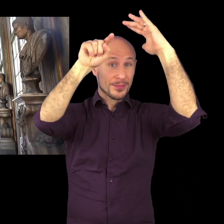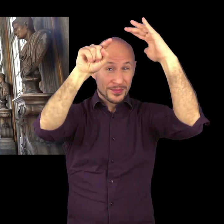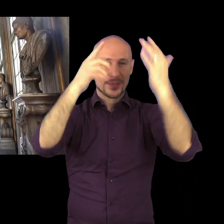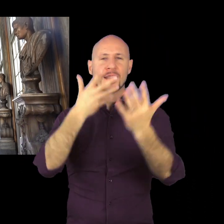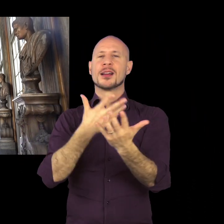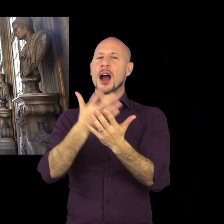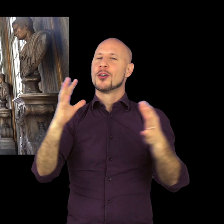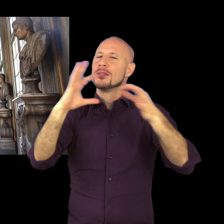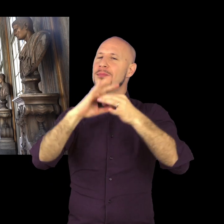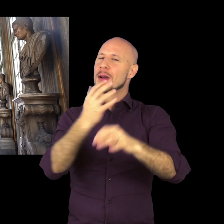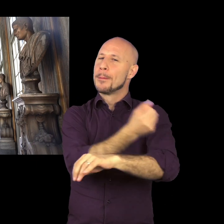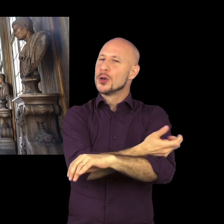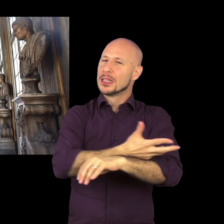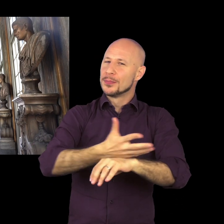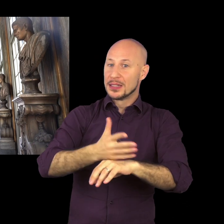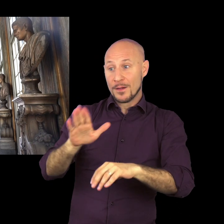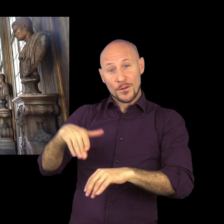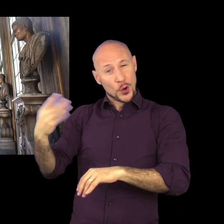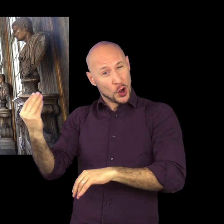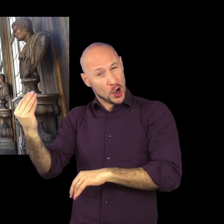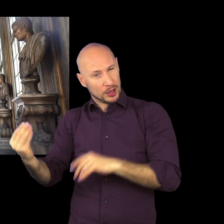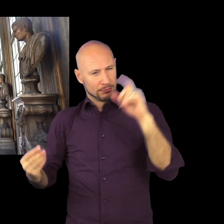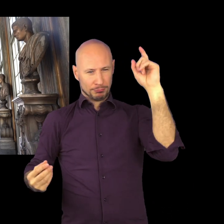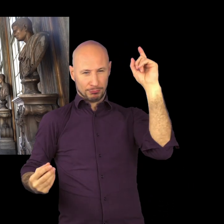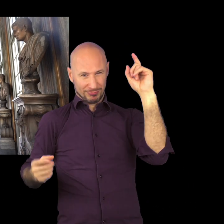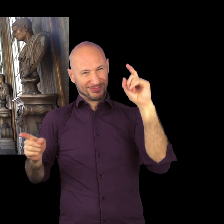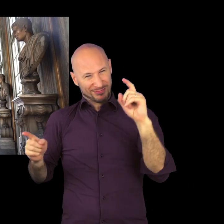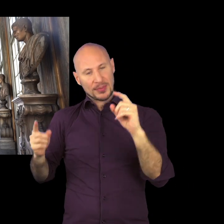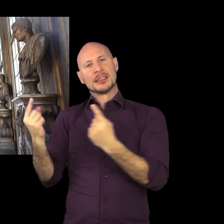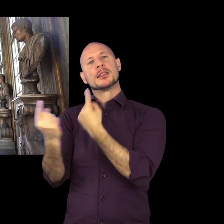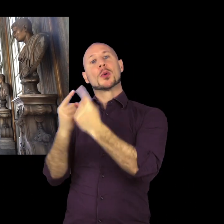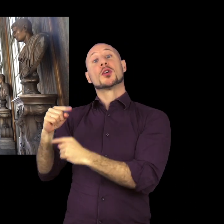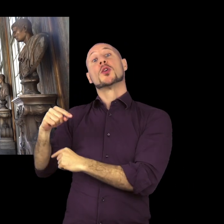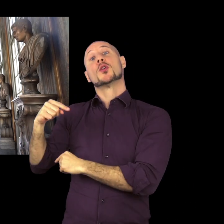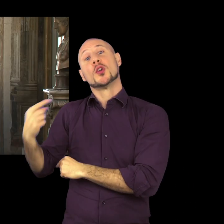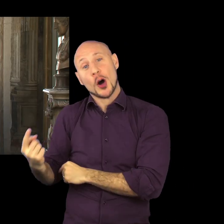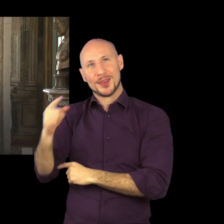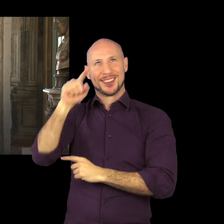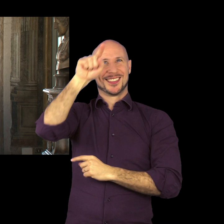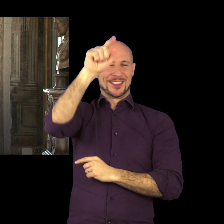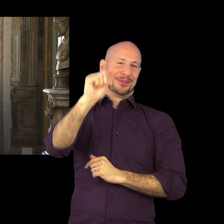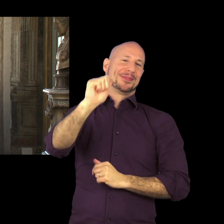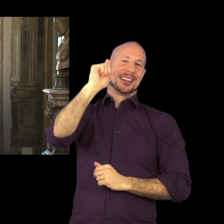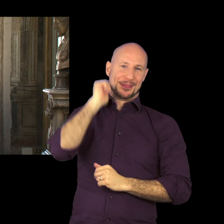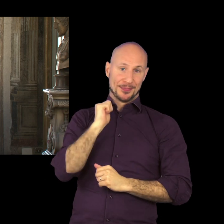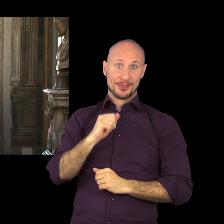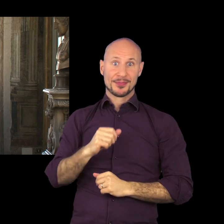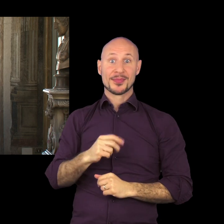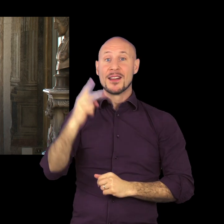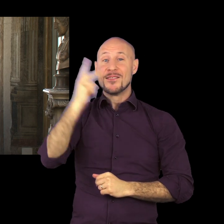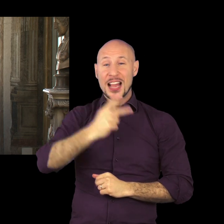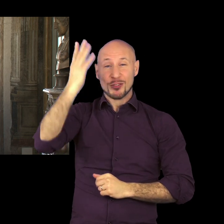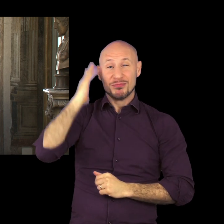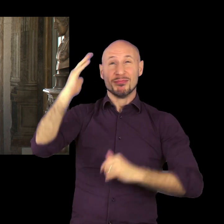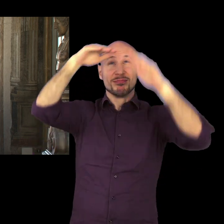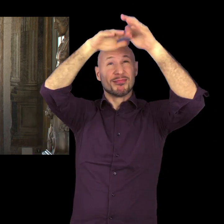dell'estato del giardino, bensì attraverso un grandioso ciclo di affreschi del secondo piano nobile. Ed è proprio in questo luogo in cui si compie